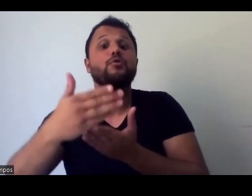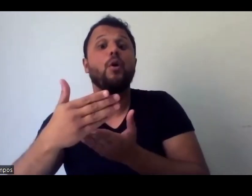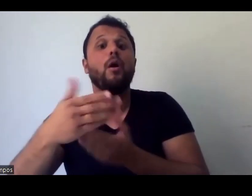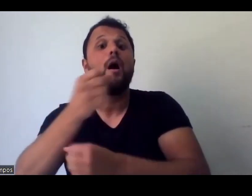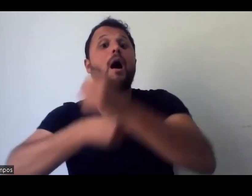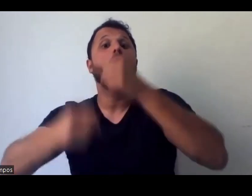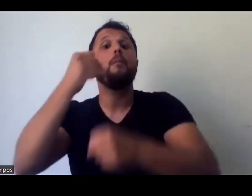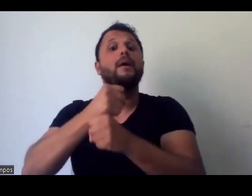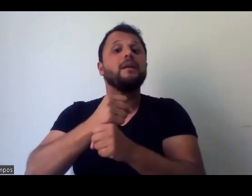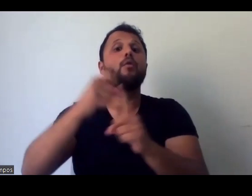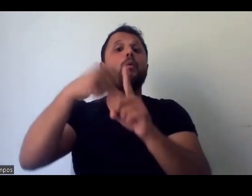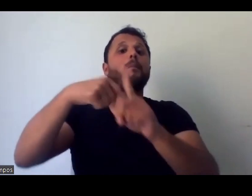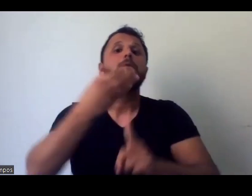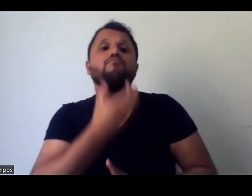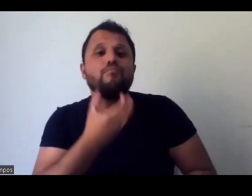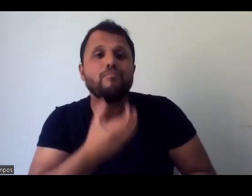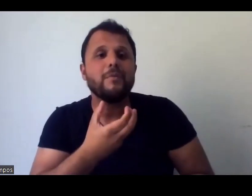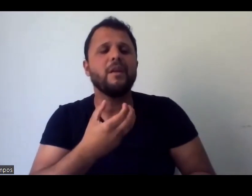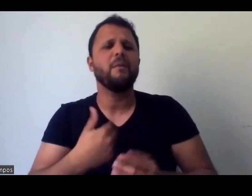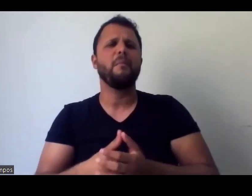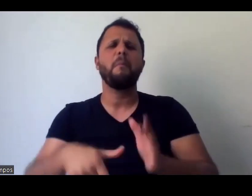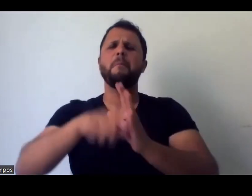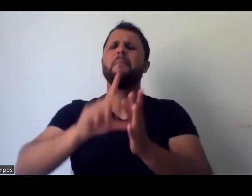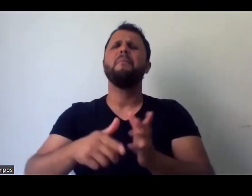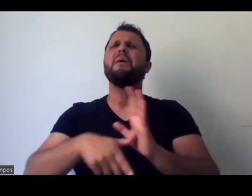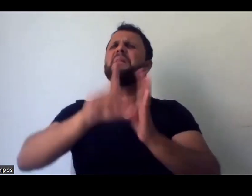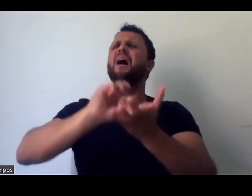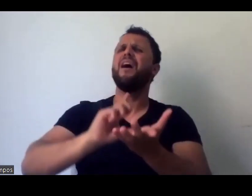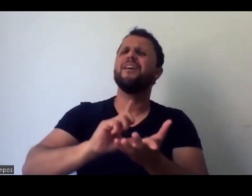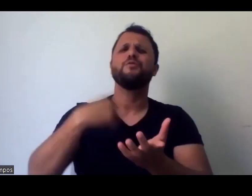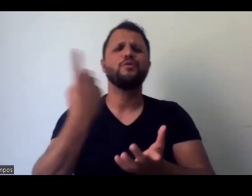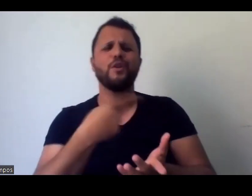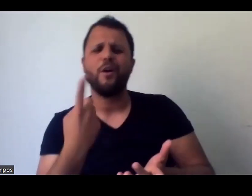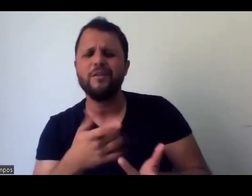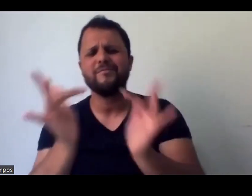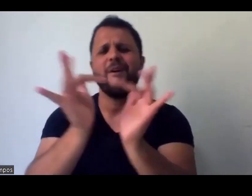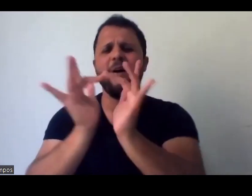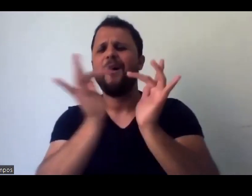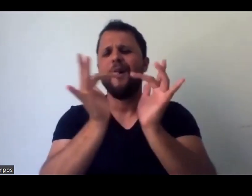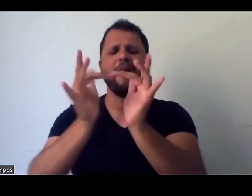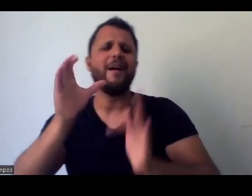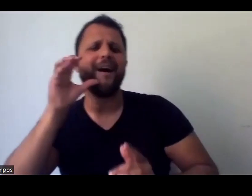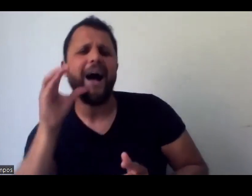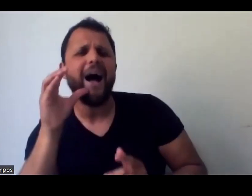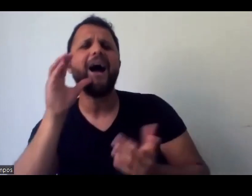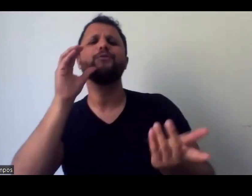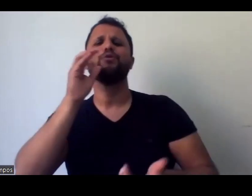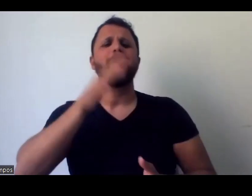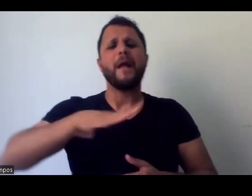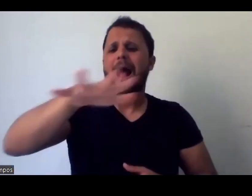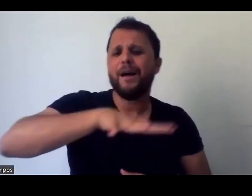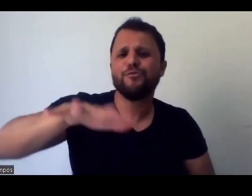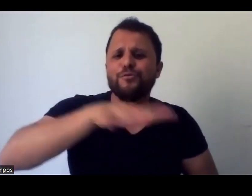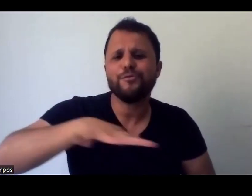muito antes disso, né, a gente já vinha, já vinha me esbarrando aí com o Cássio, com o pessoal dos museus em outras ações, outras